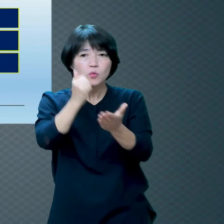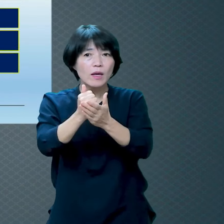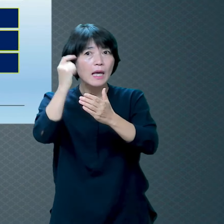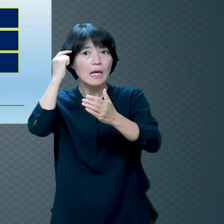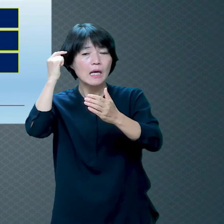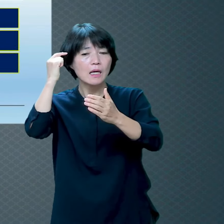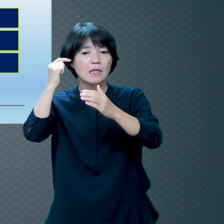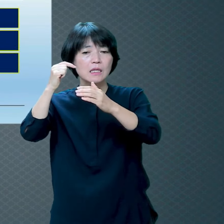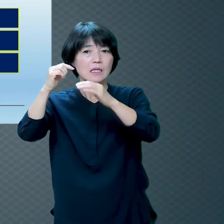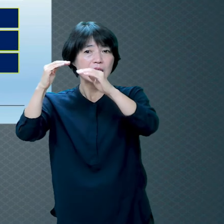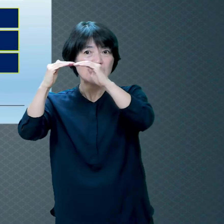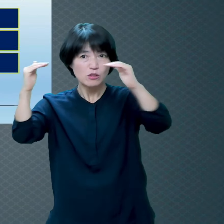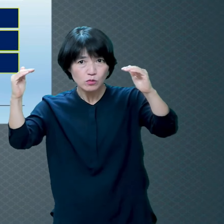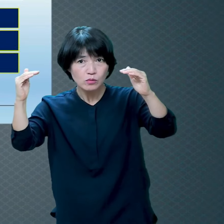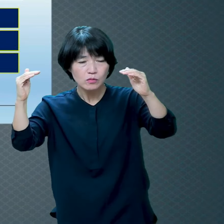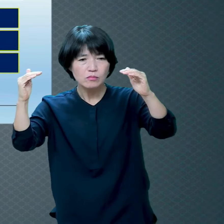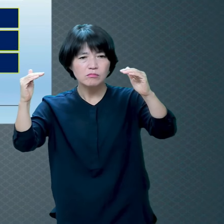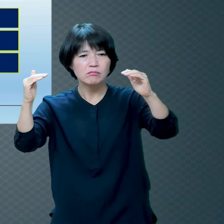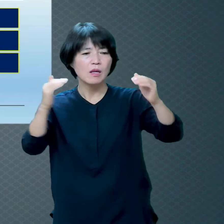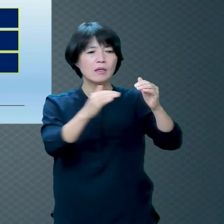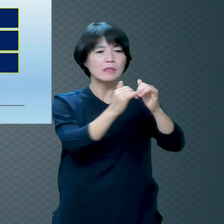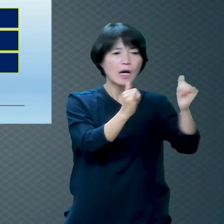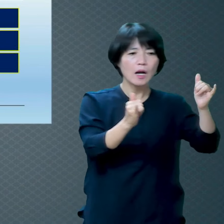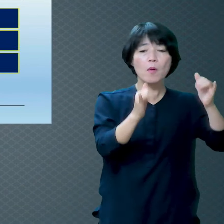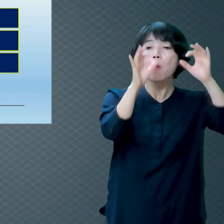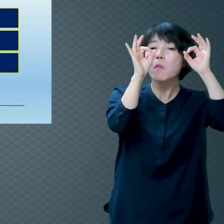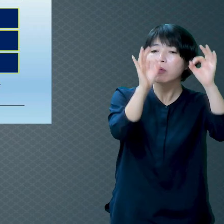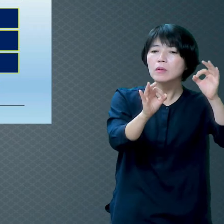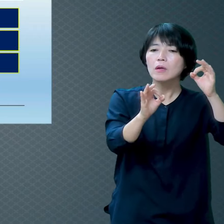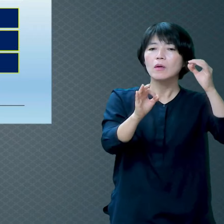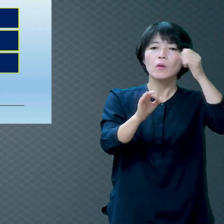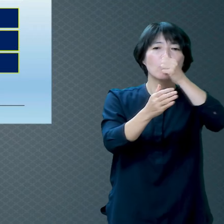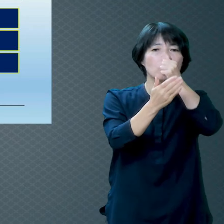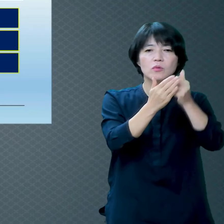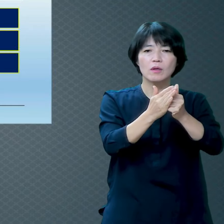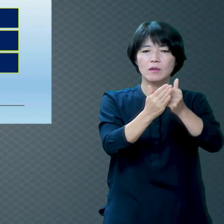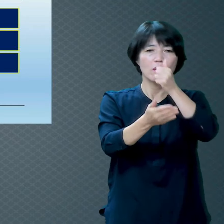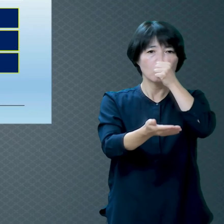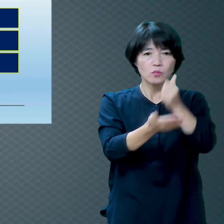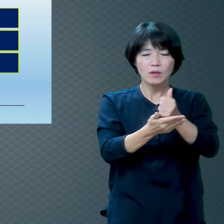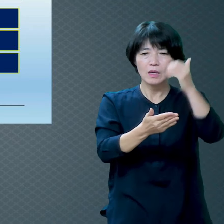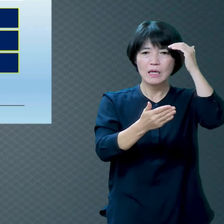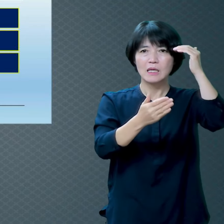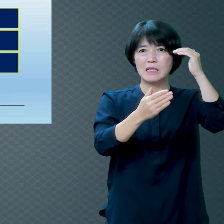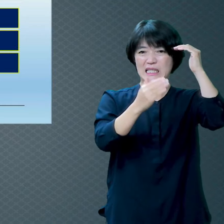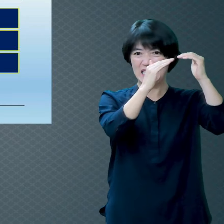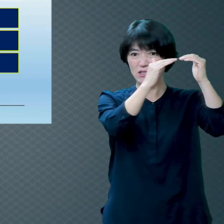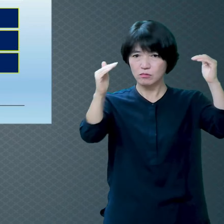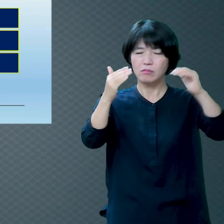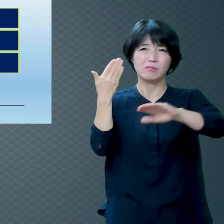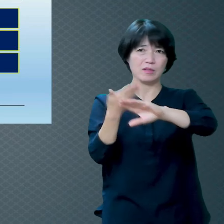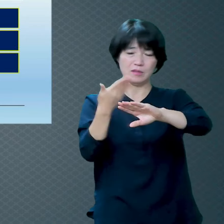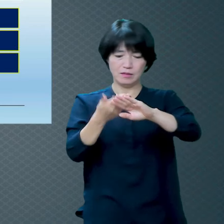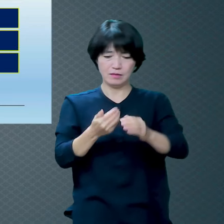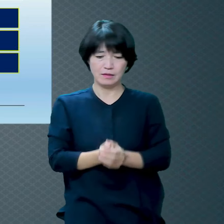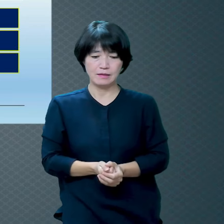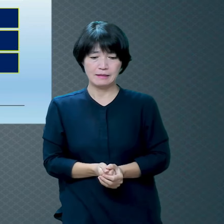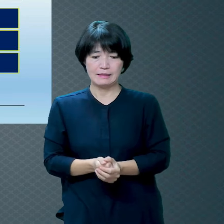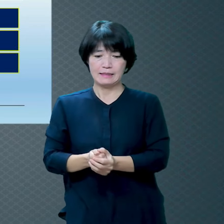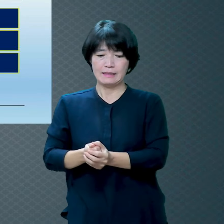하나님은 모든 사람을 감찰하고 아신다 하나님은요